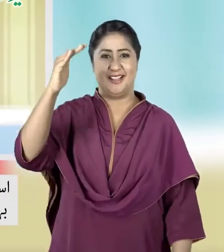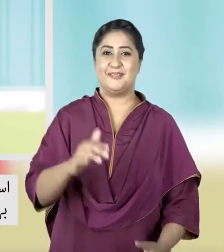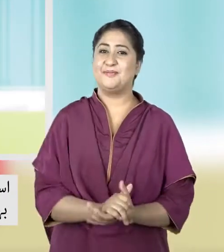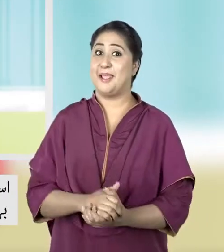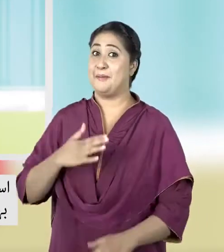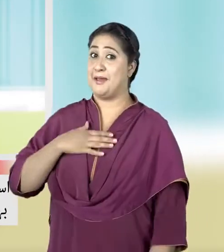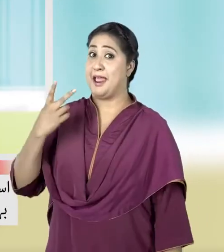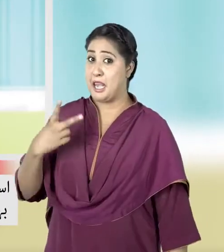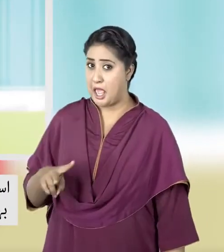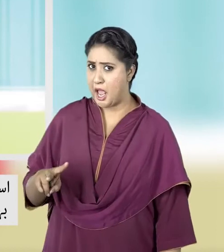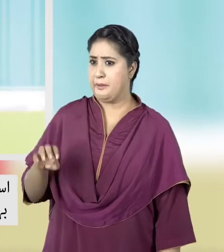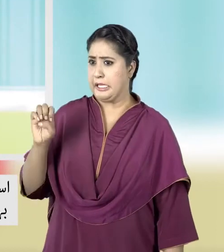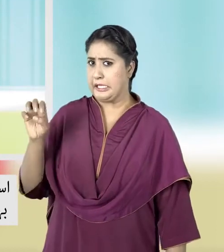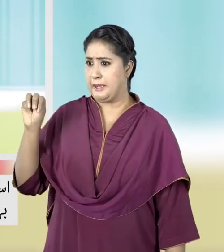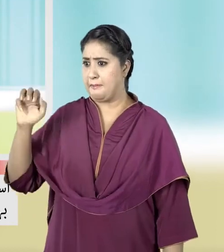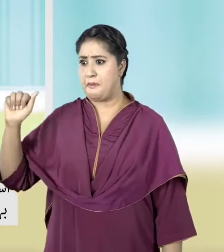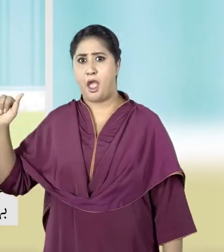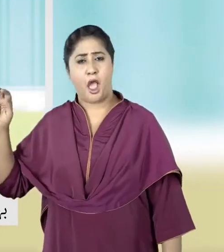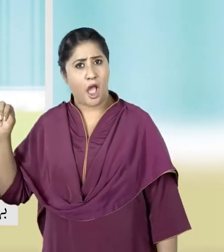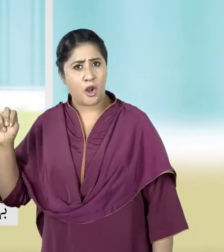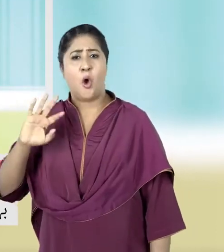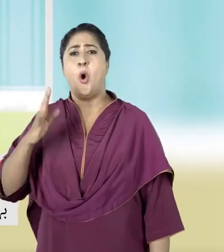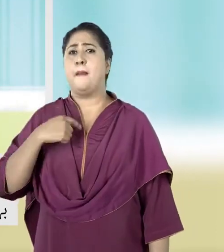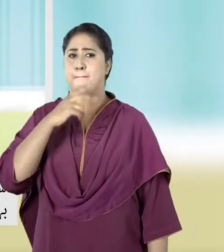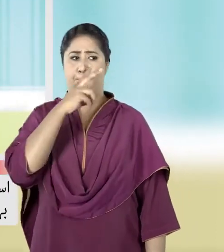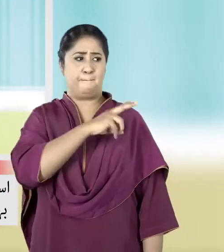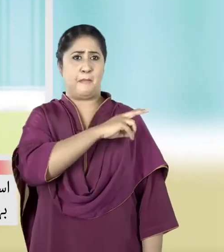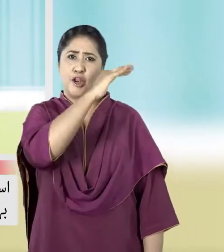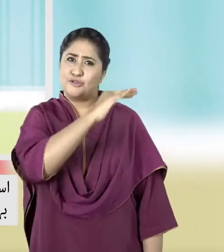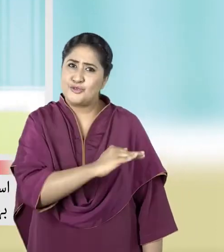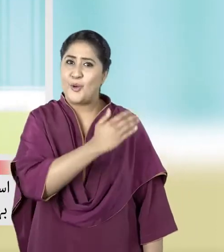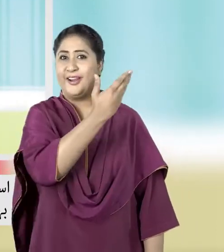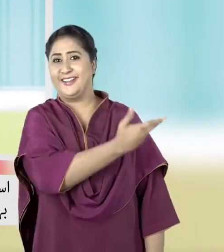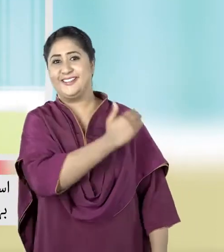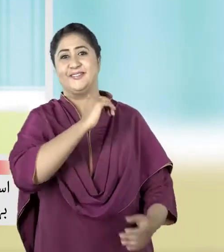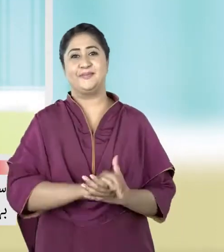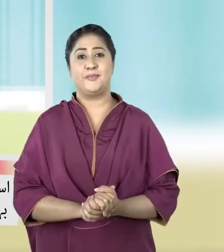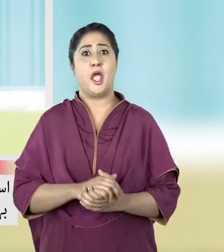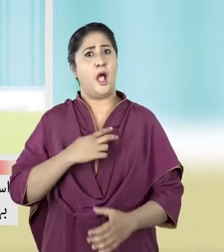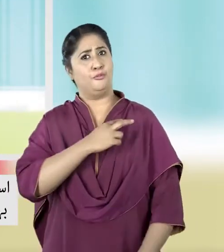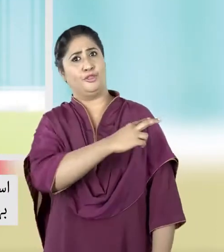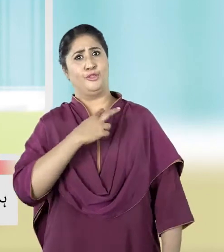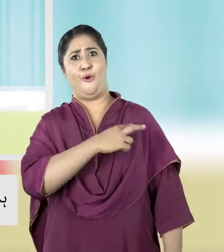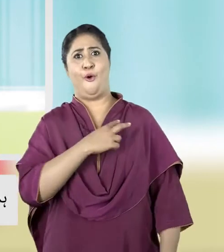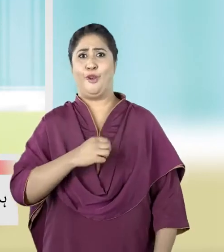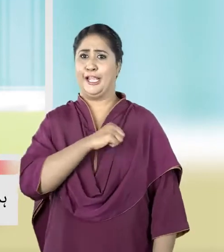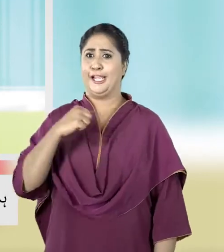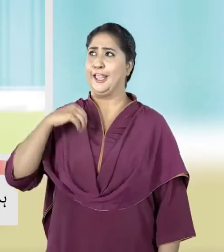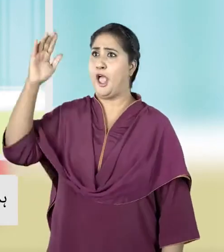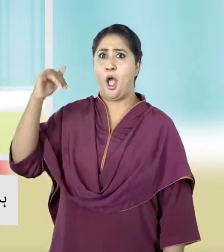असलाम अलेकुम, मेरा नाम इमान है और ये मेरी छोटी बहन इनाया है हम दोनों इद की आमद